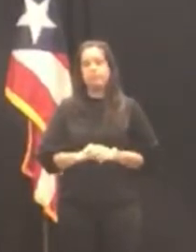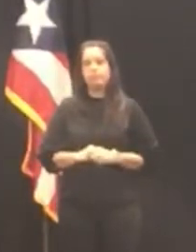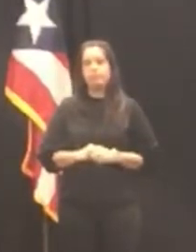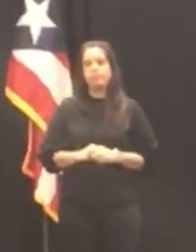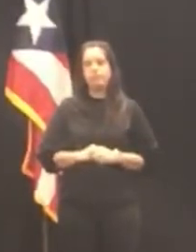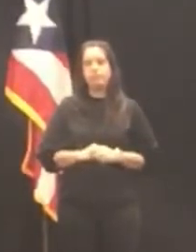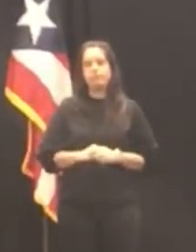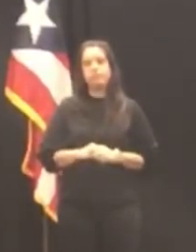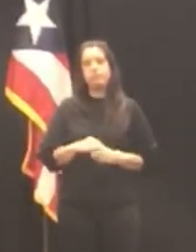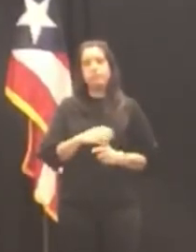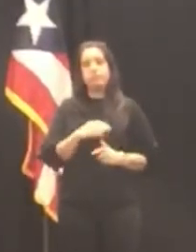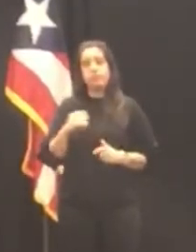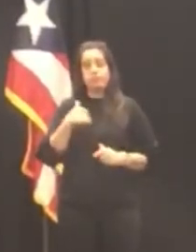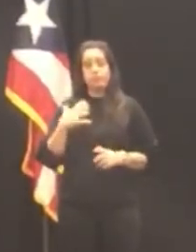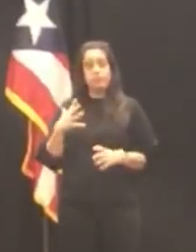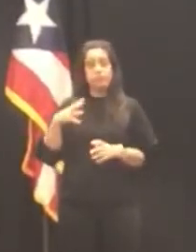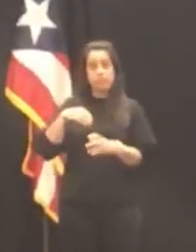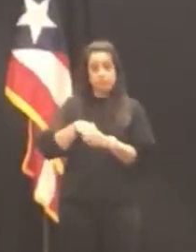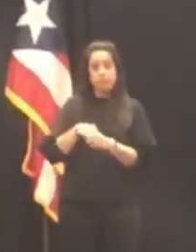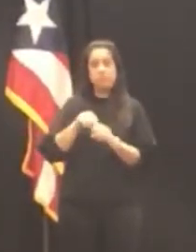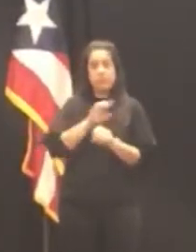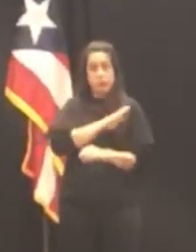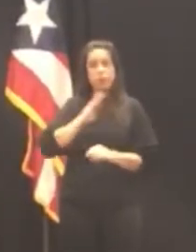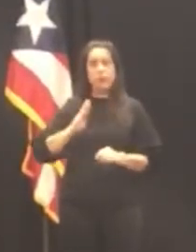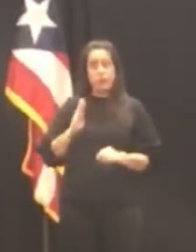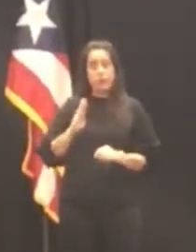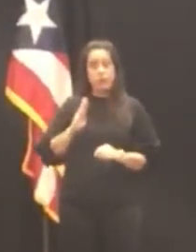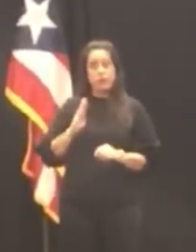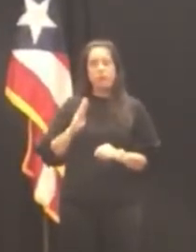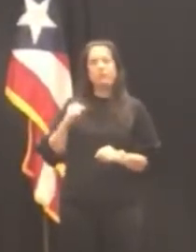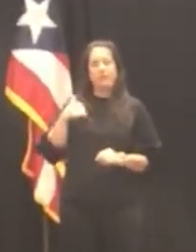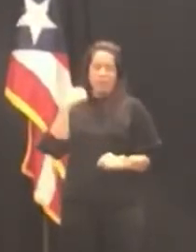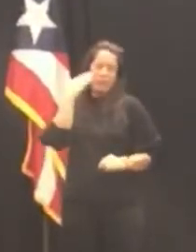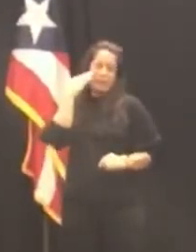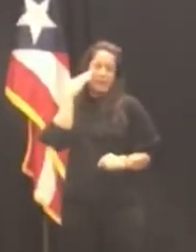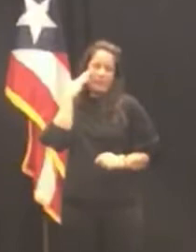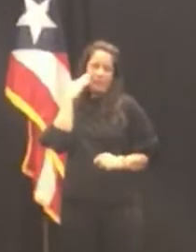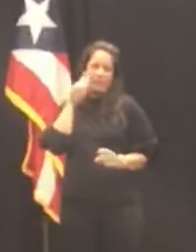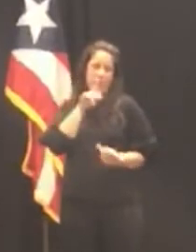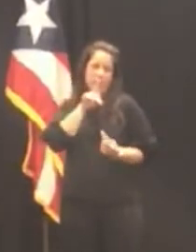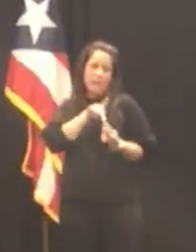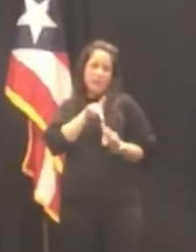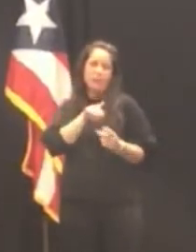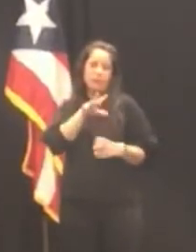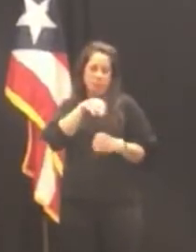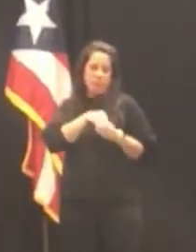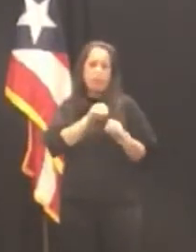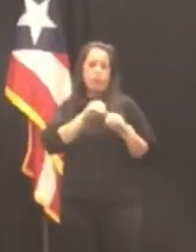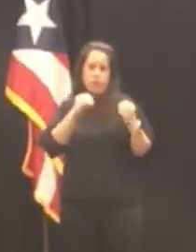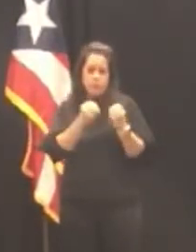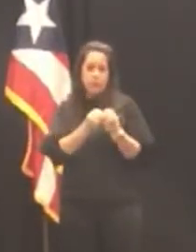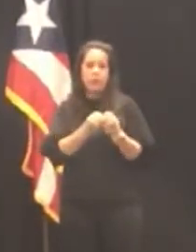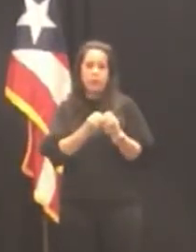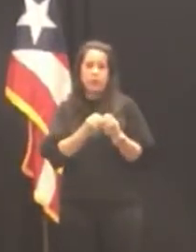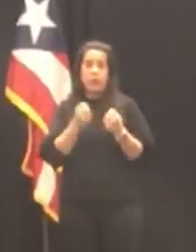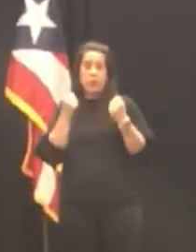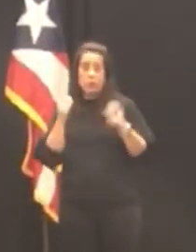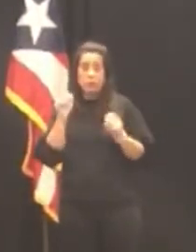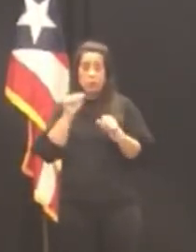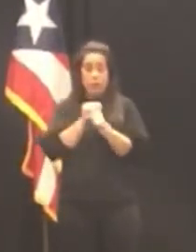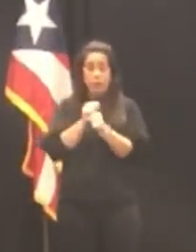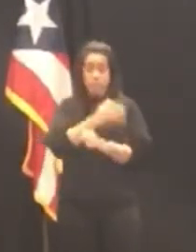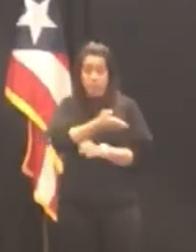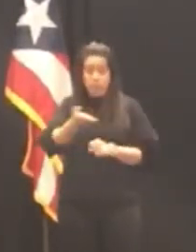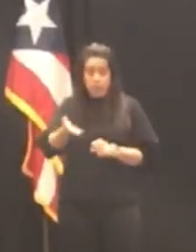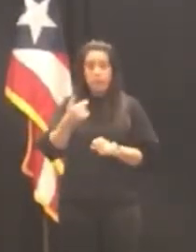y estuve participando en ese comité por eso es que conozco la oficina internamente y a muchos de funcionarios porque